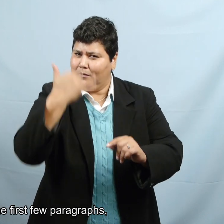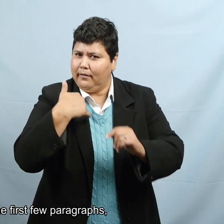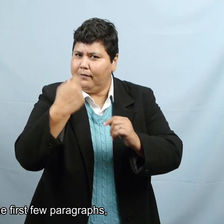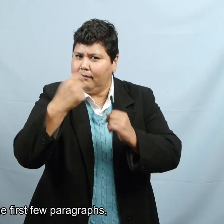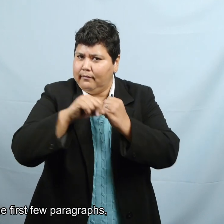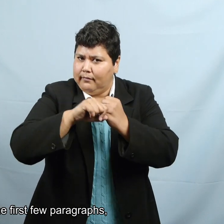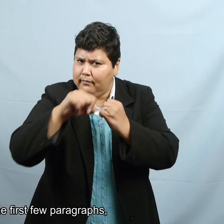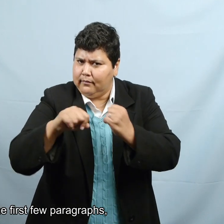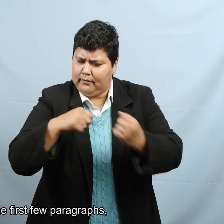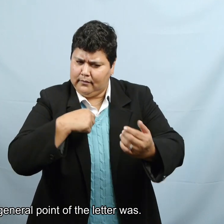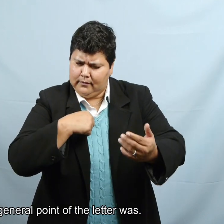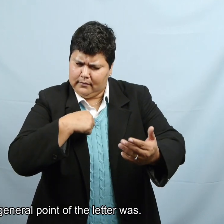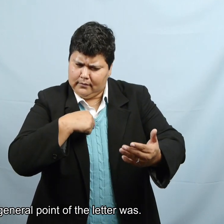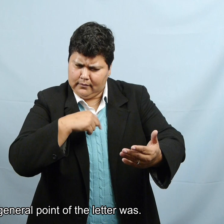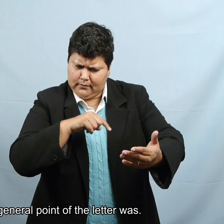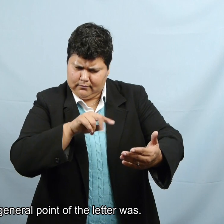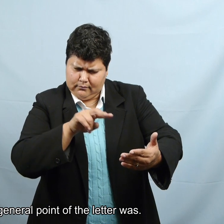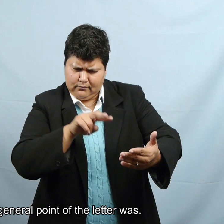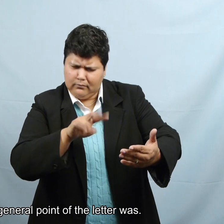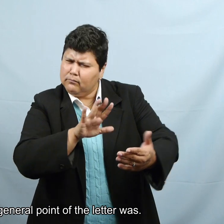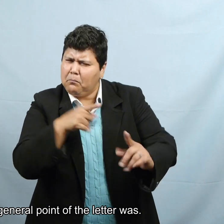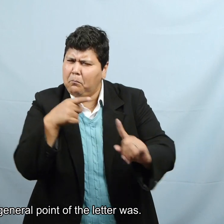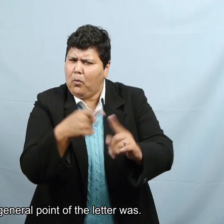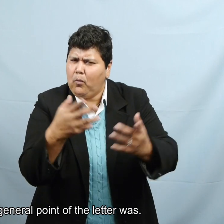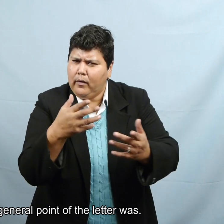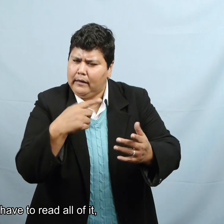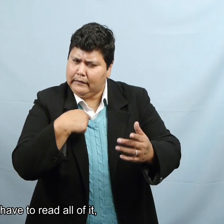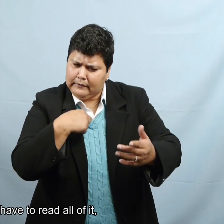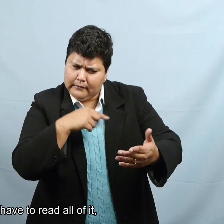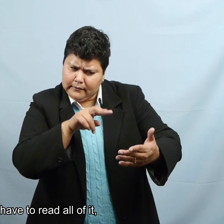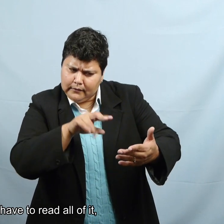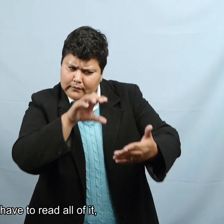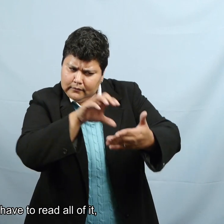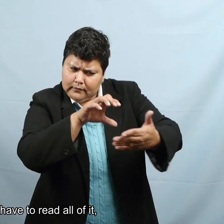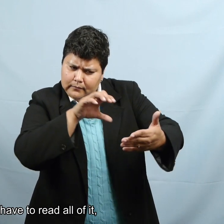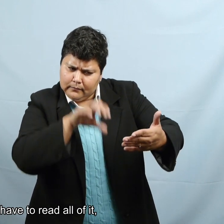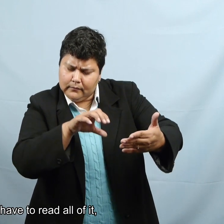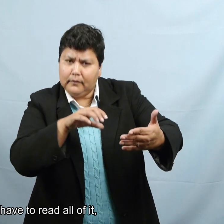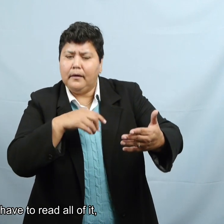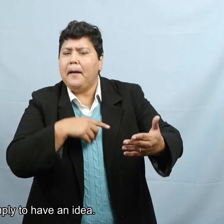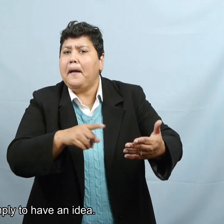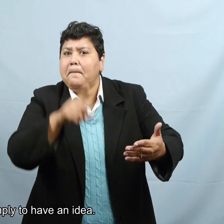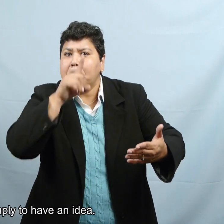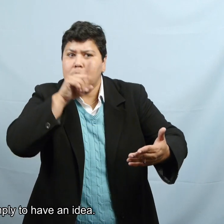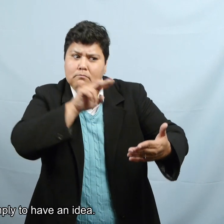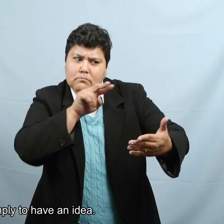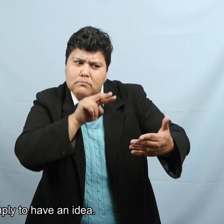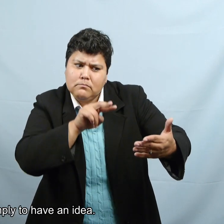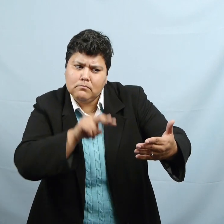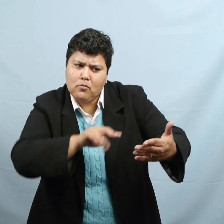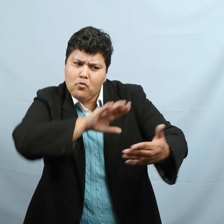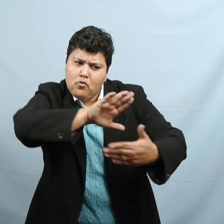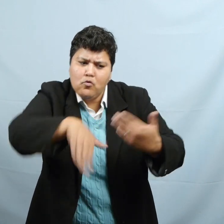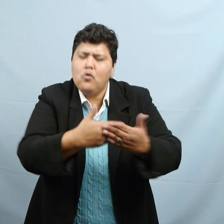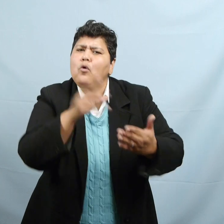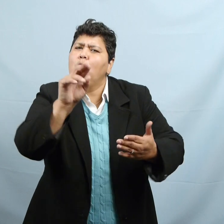los primeros párrafos para ver cuál era el punto general de la carta. No tuve que leerla toda, pero simplemente para tener una idea.